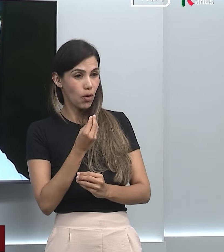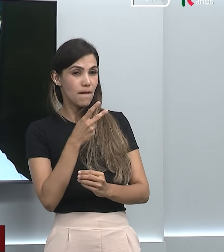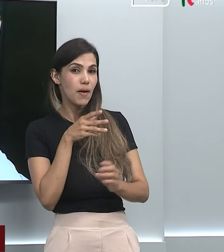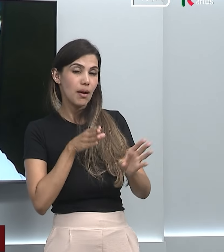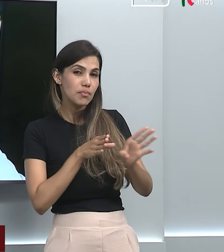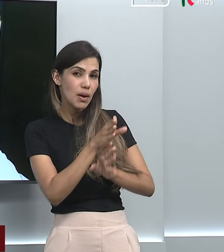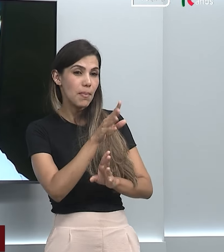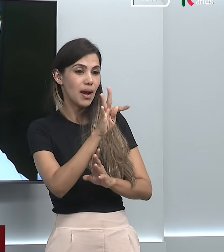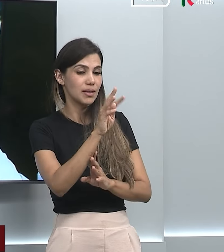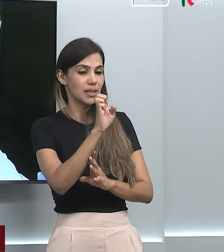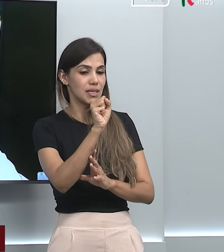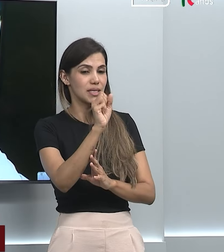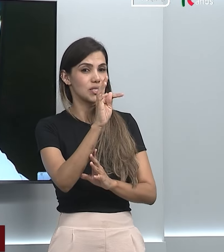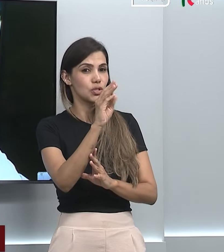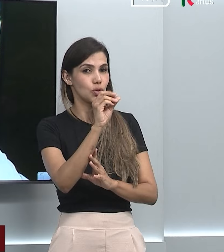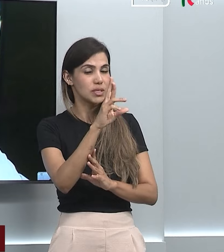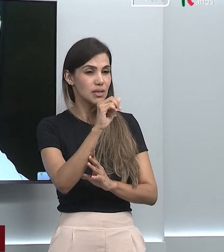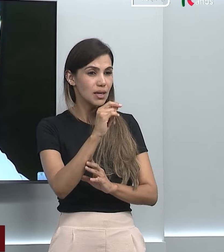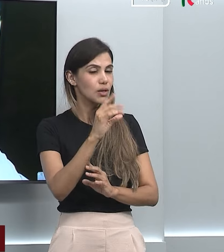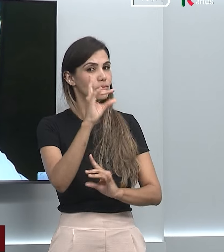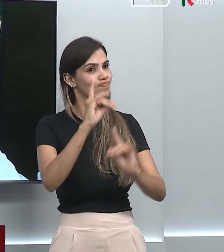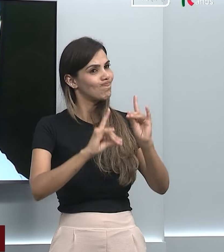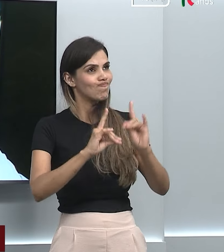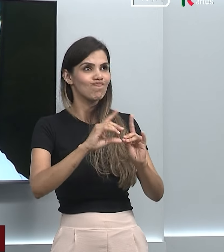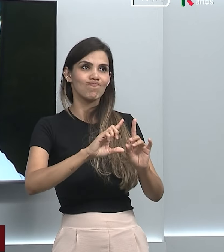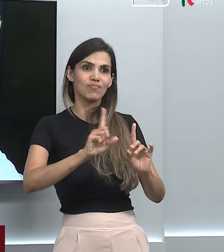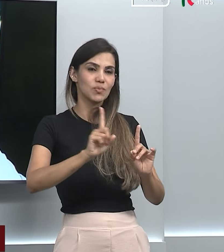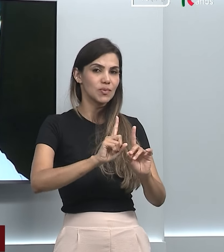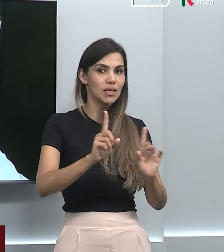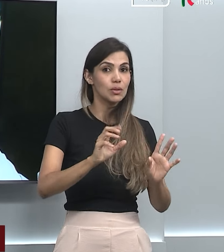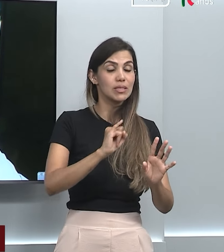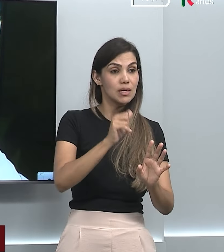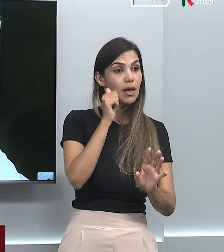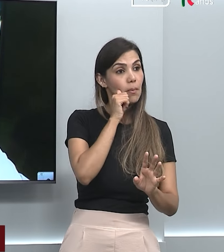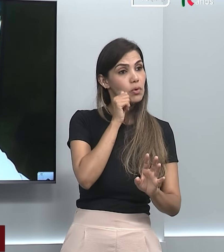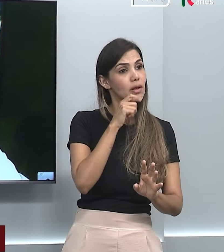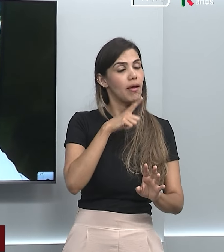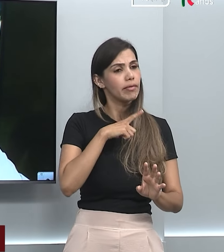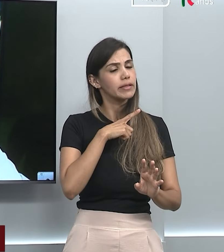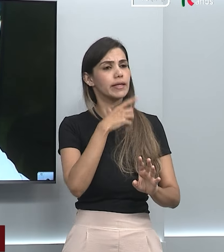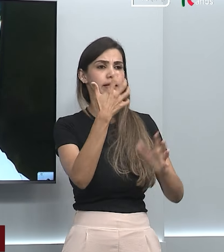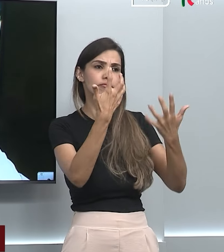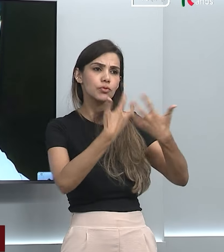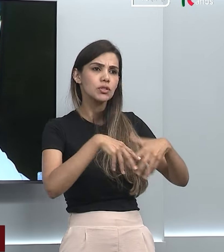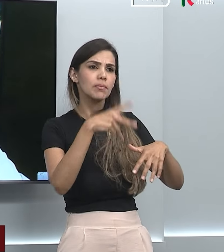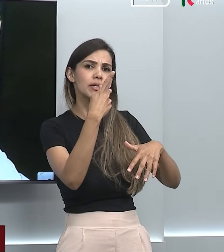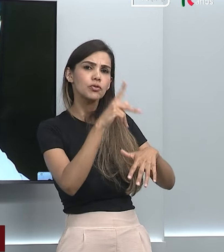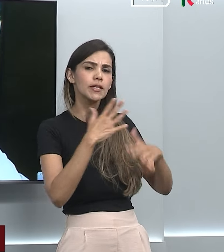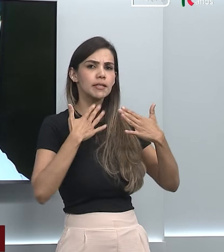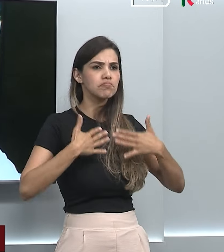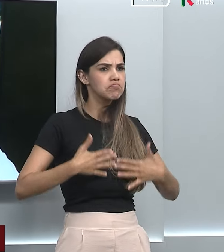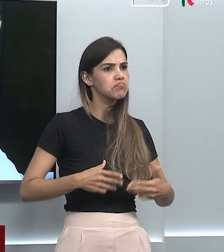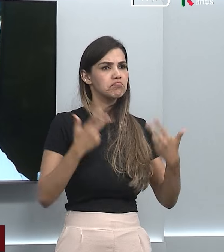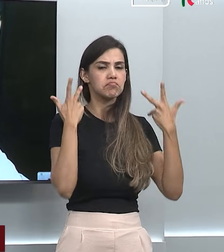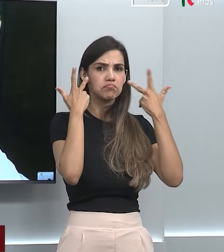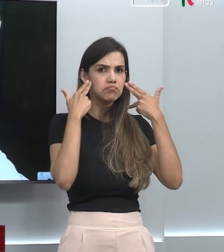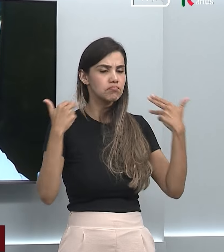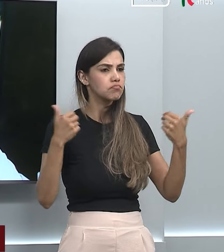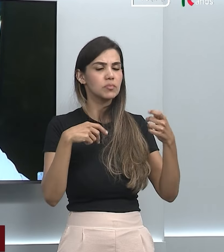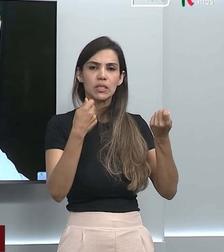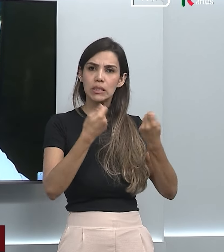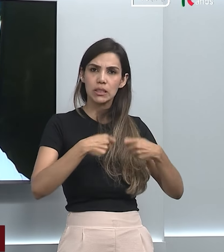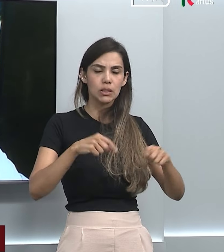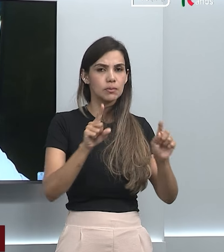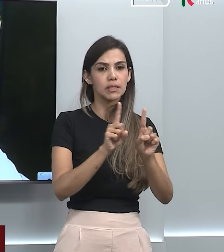não deve ser feita na mulher que tem função gonadal íntegra. Em pequenos casos restritos do que a gente